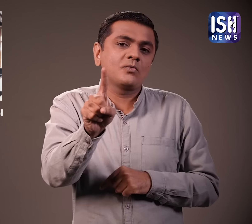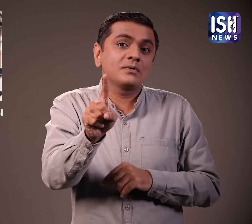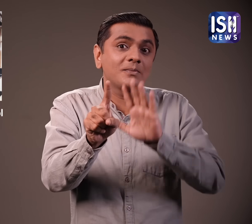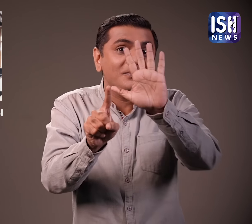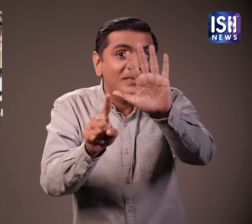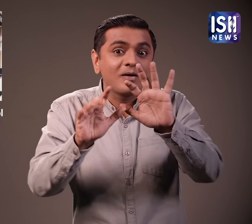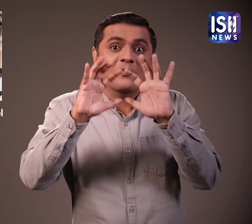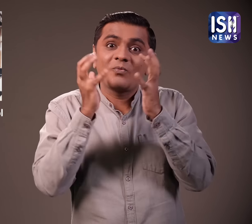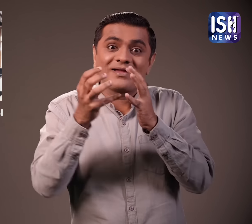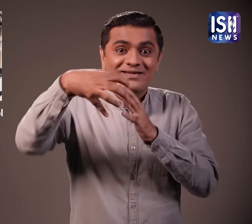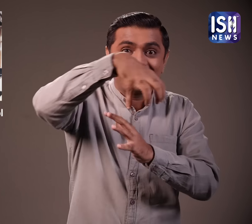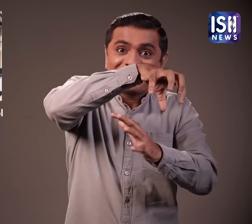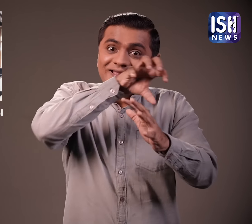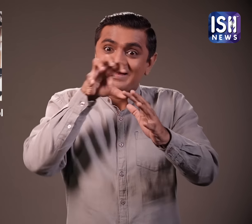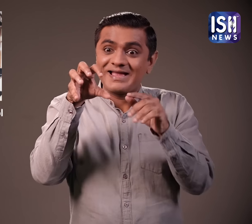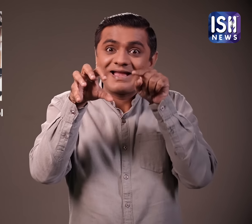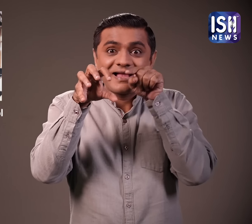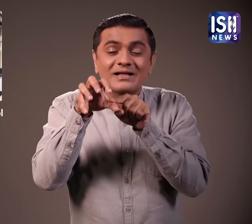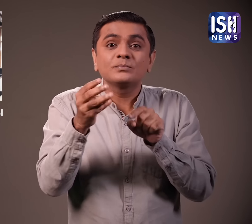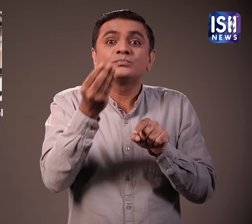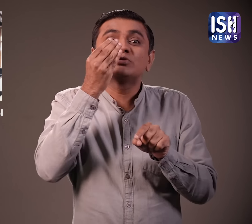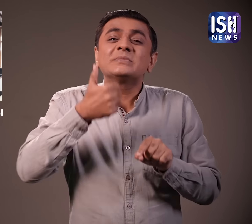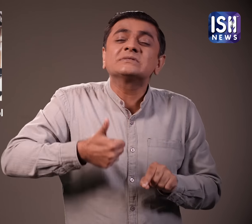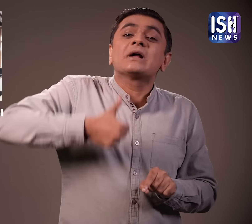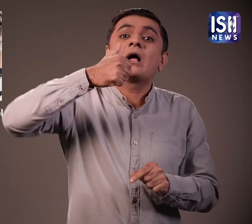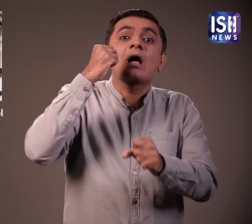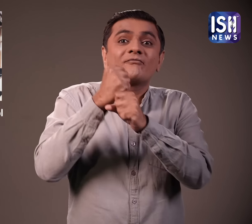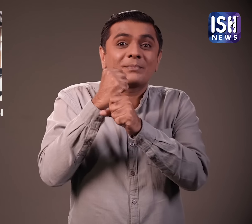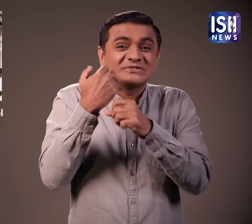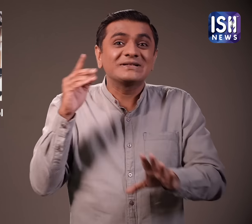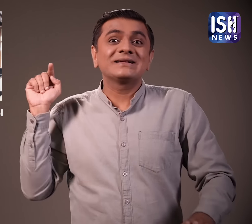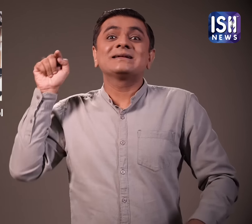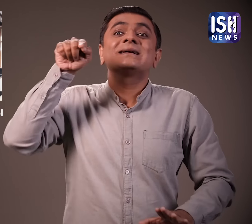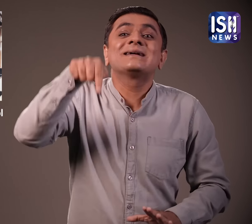हाला कि मुस्लिम राजनाएकों को शराब खरीदने की इजाज़त नहीं होगी